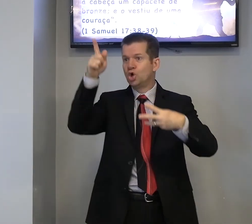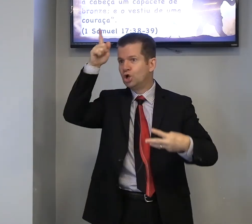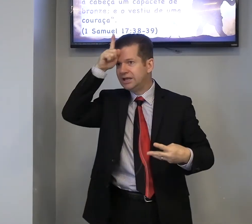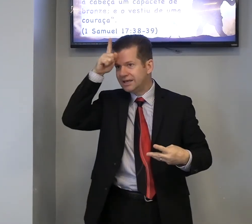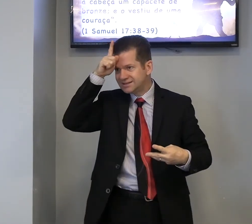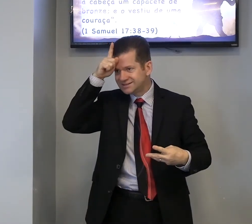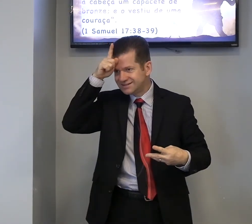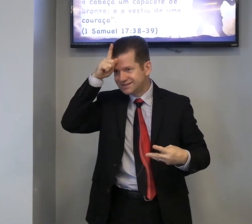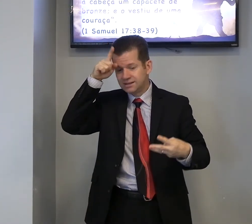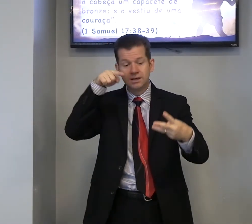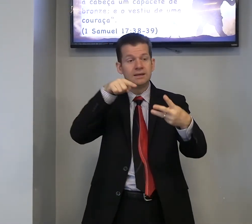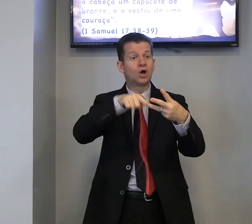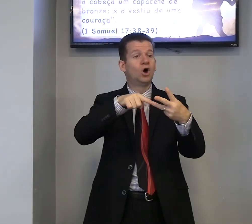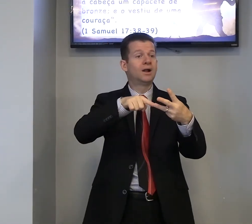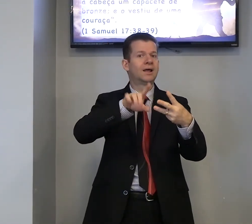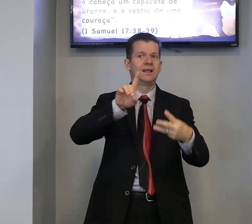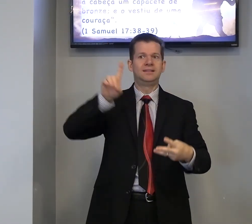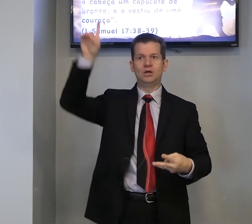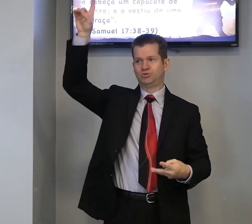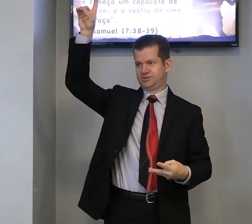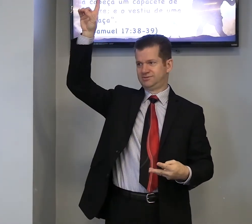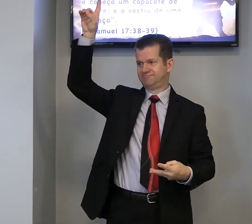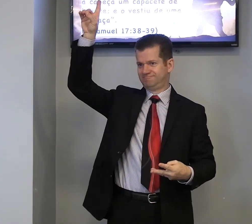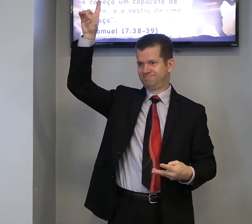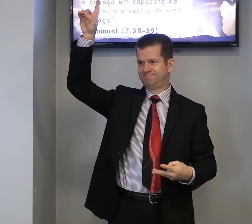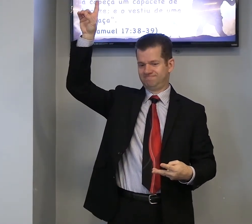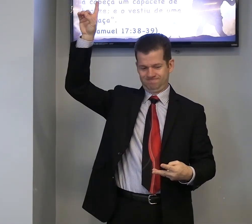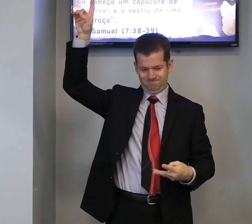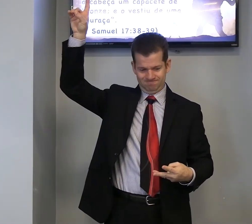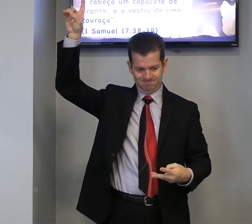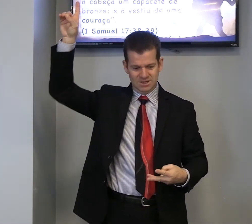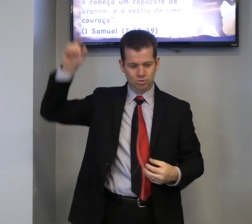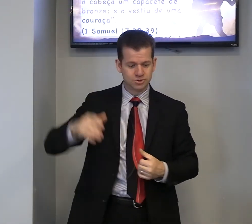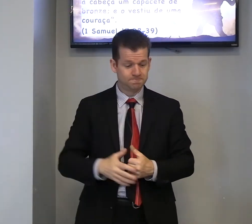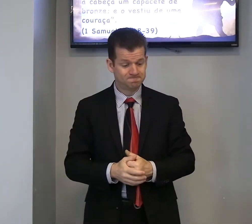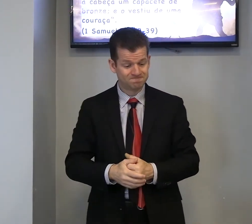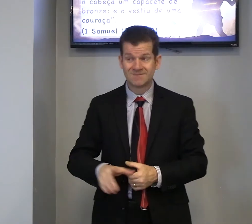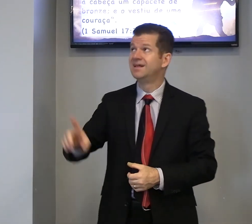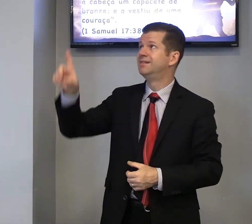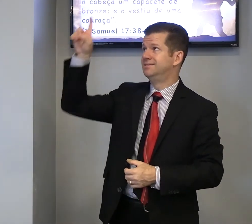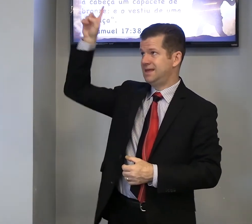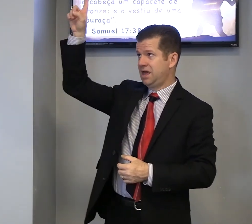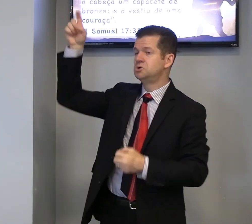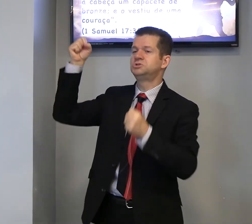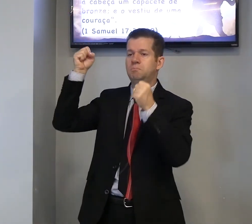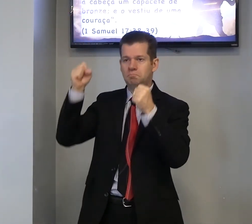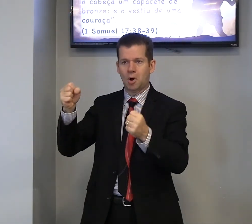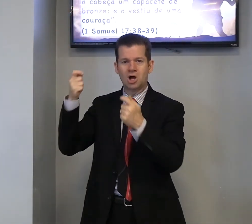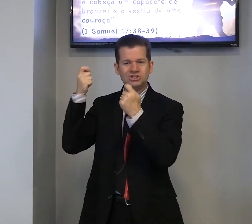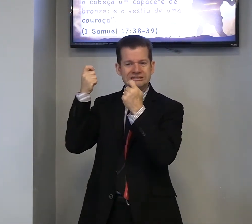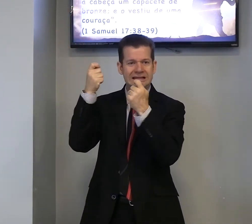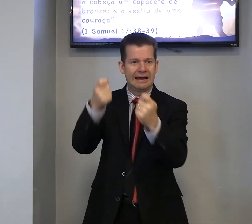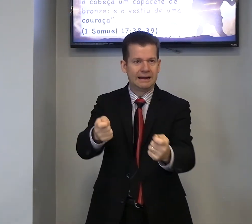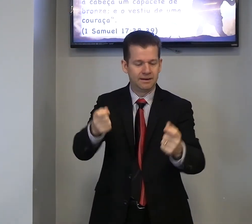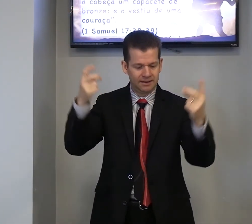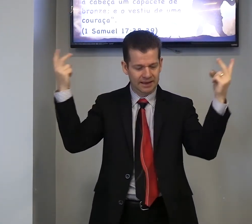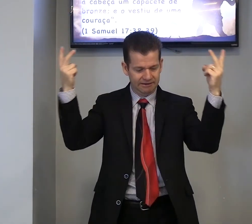Golias, e agora, Deus, Deus, Deus, Deus pode dar a